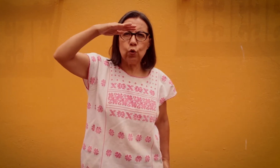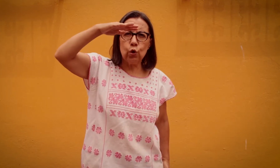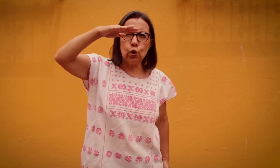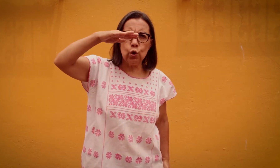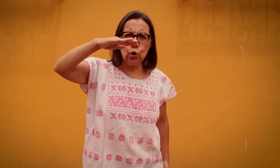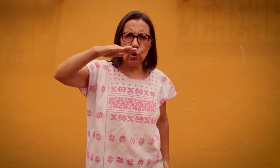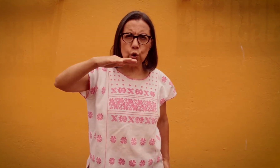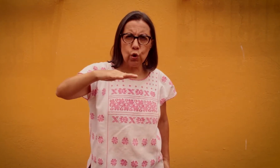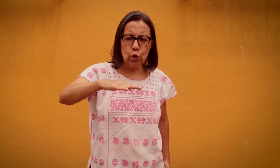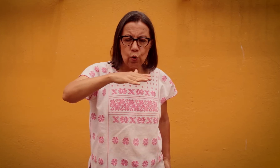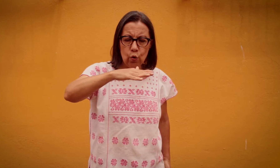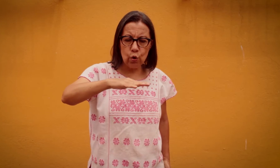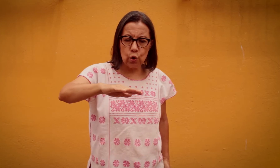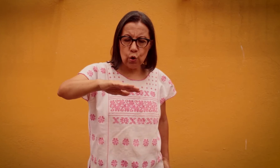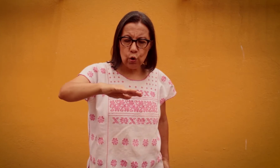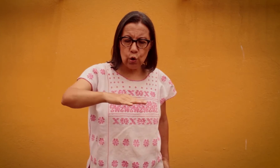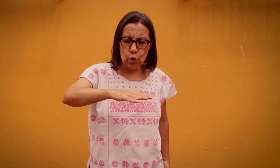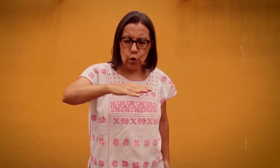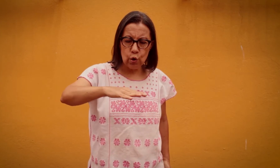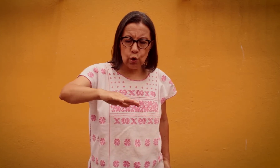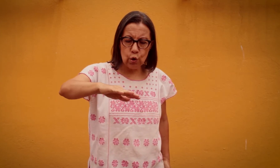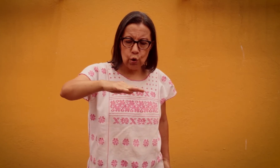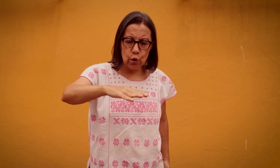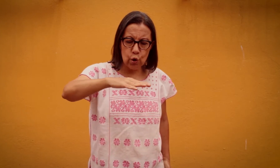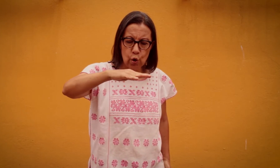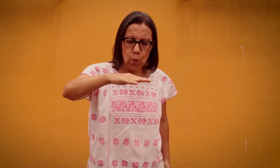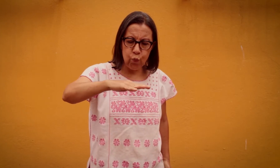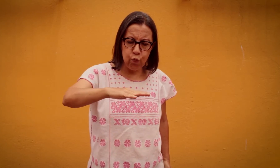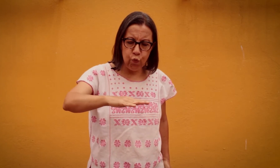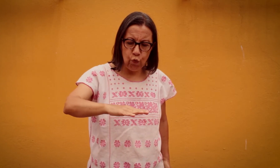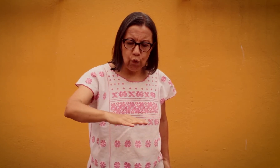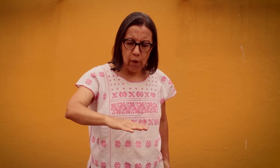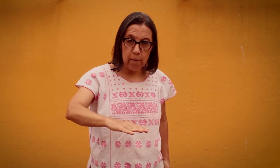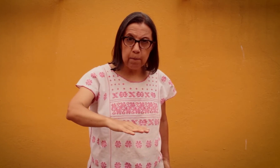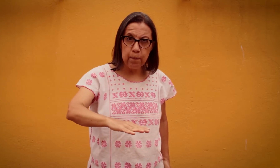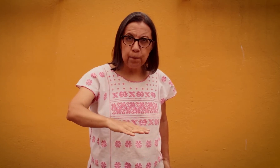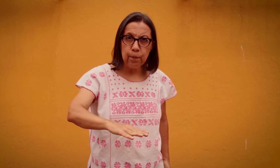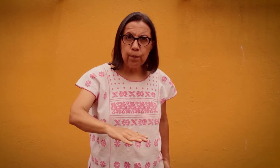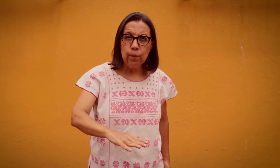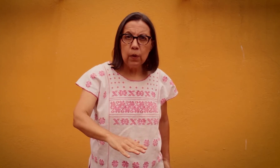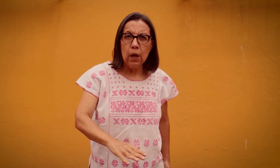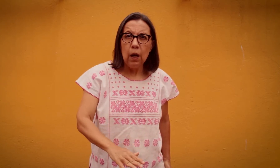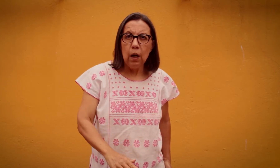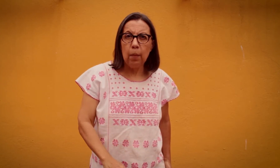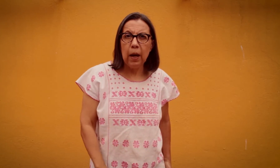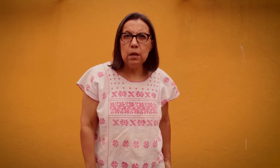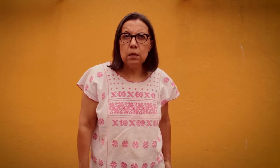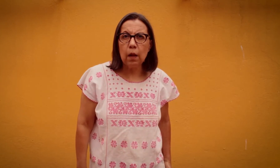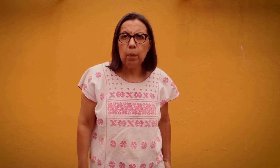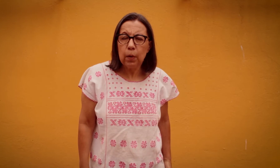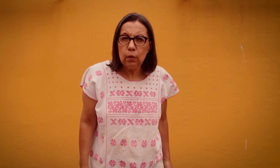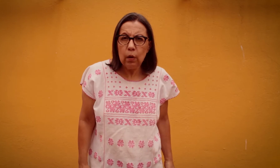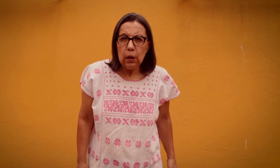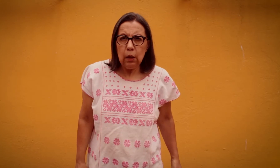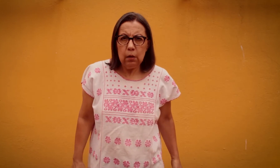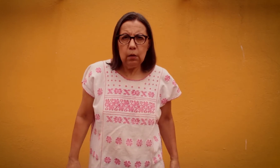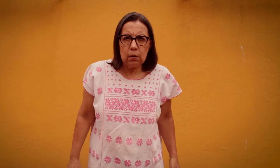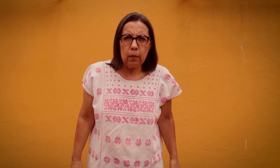¡Shh! ¡Shh! ¡Shh! ¡Shh! ¡Shh! La maestra de pronto estaba